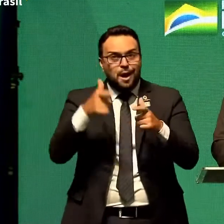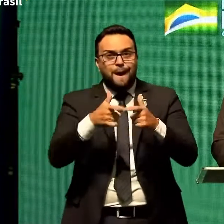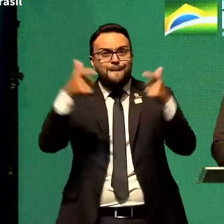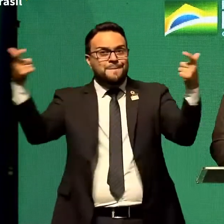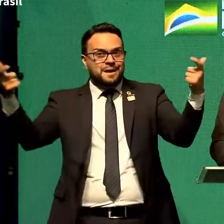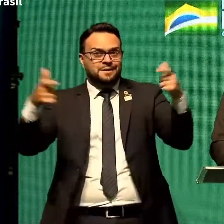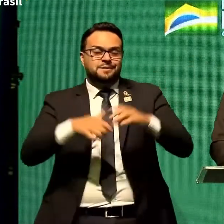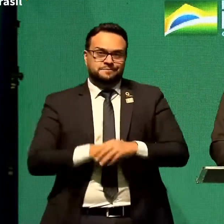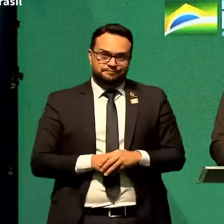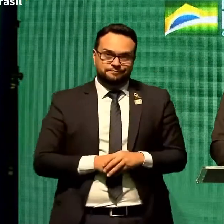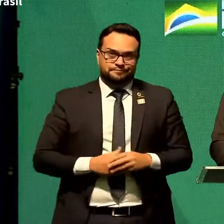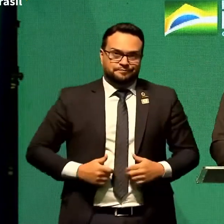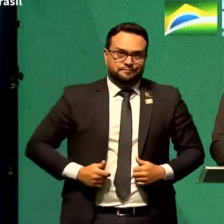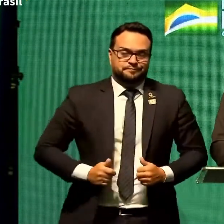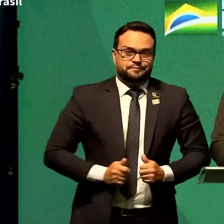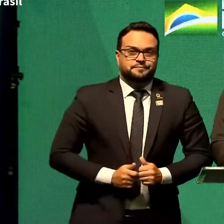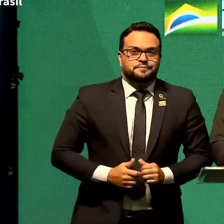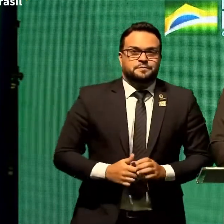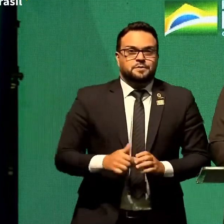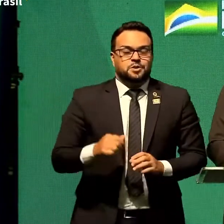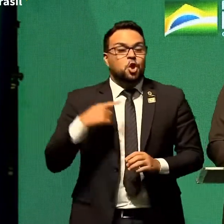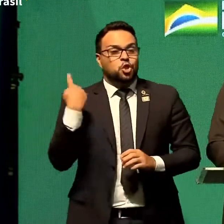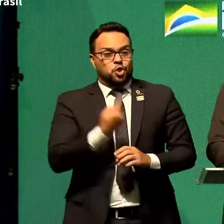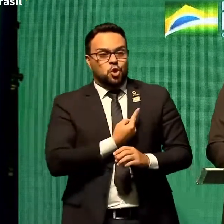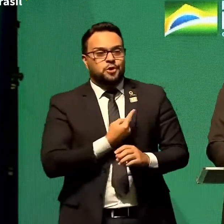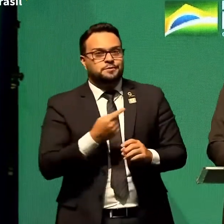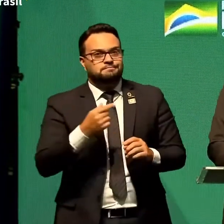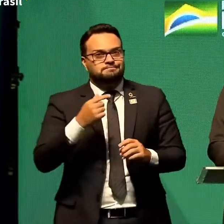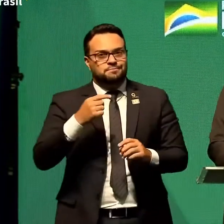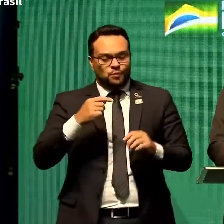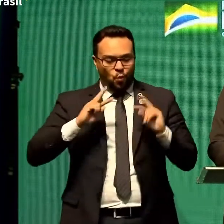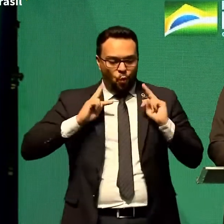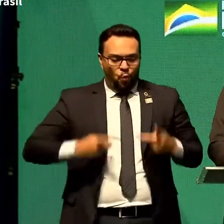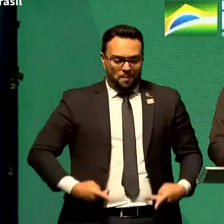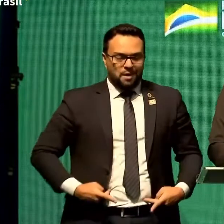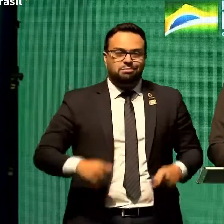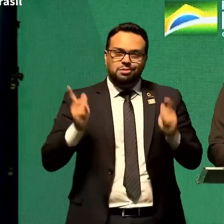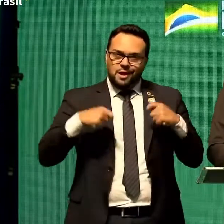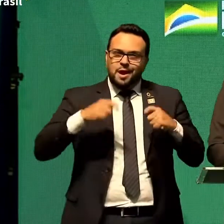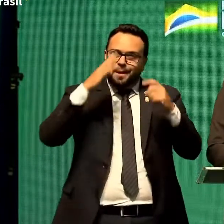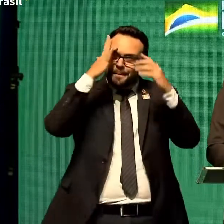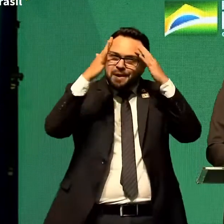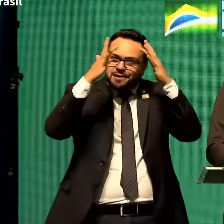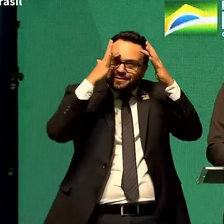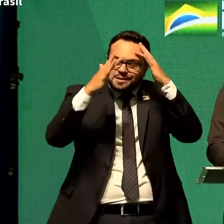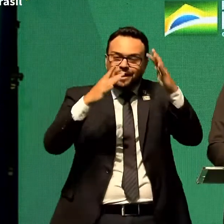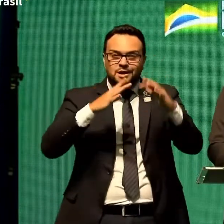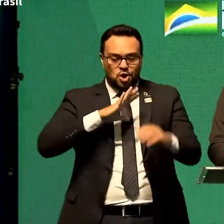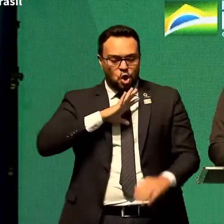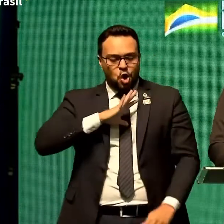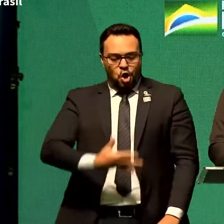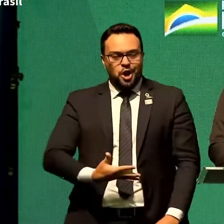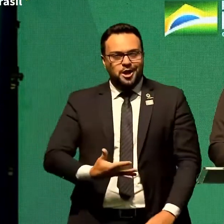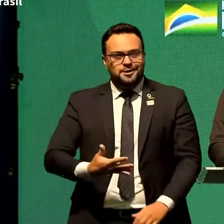somos seres com capacidade de pensar coragem para decidir